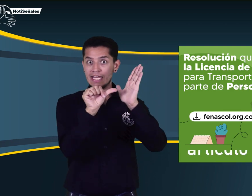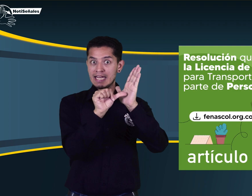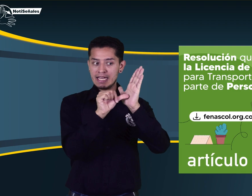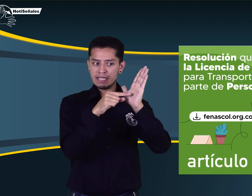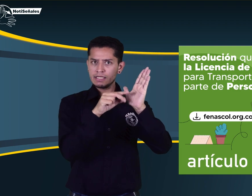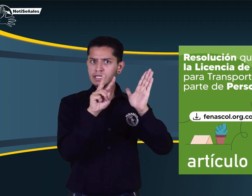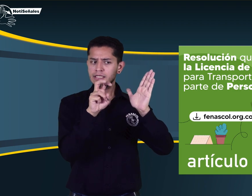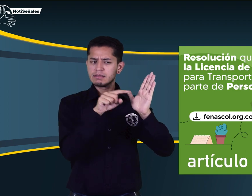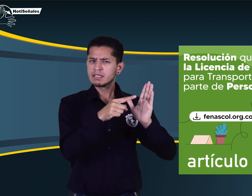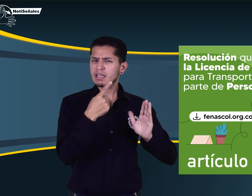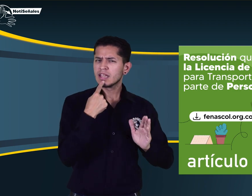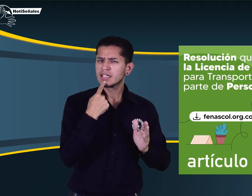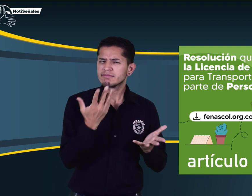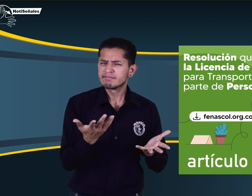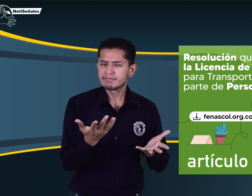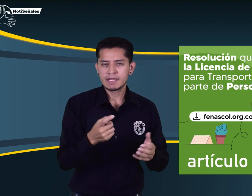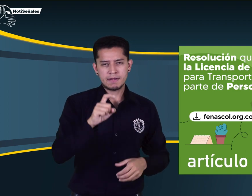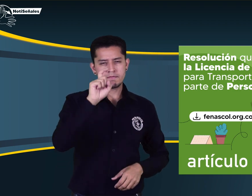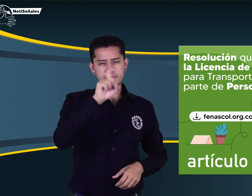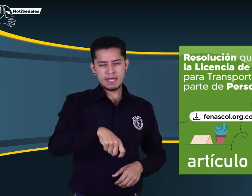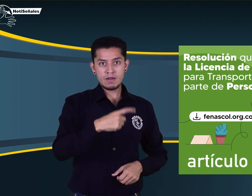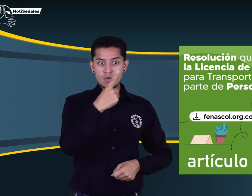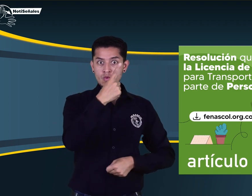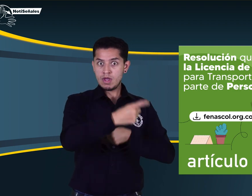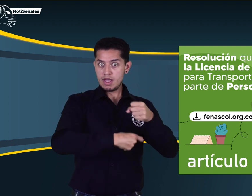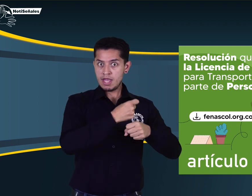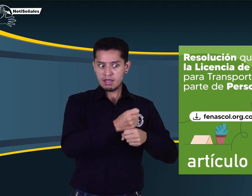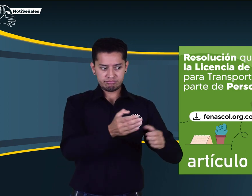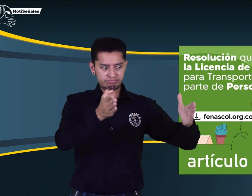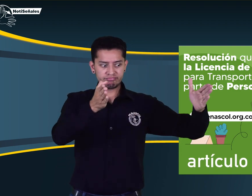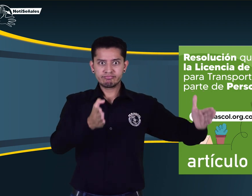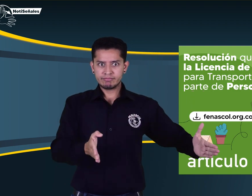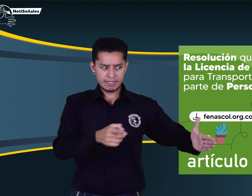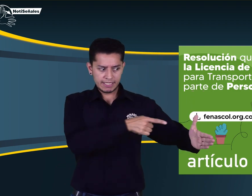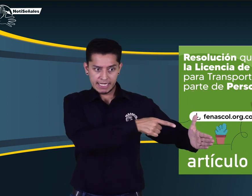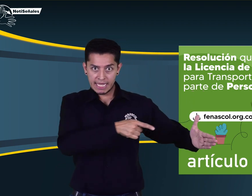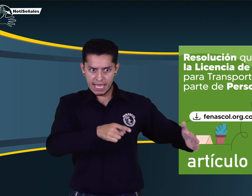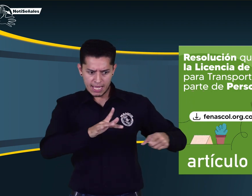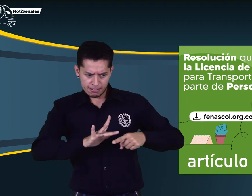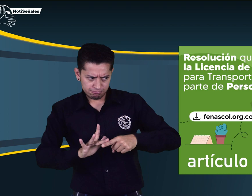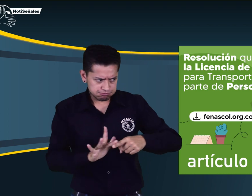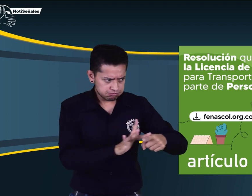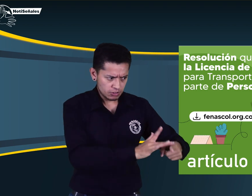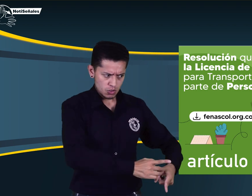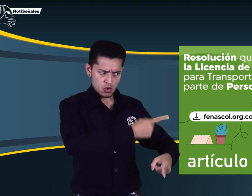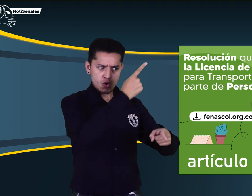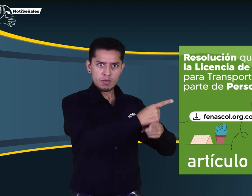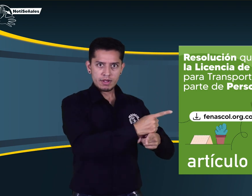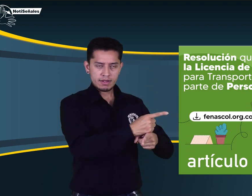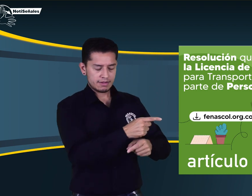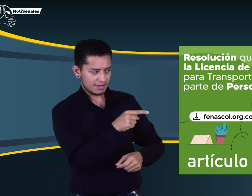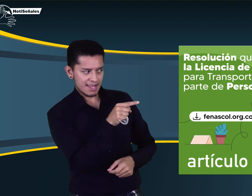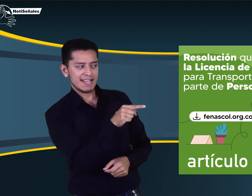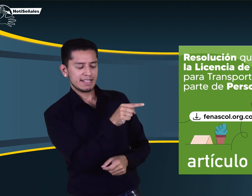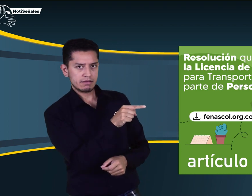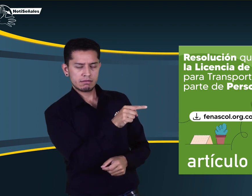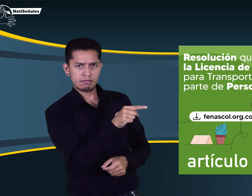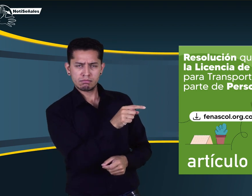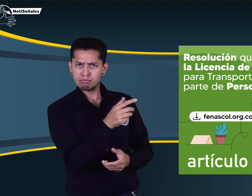Un punto importante que allí se menciona, en el artículo 7, es que se tenía el plazo de un año para aplicar la resolución.